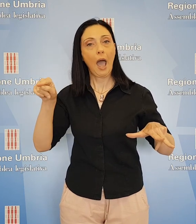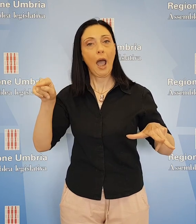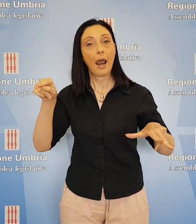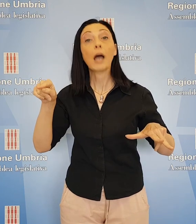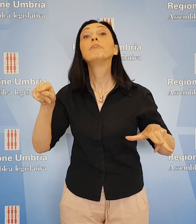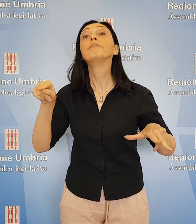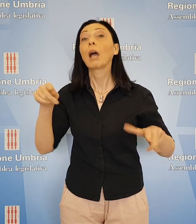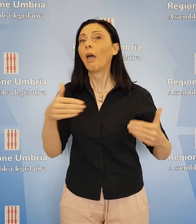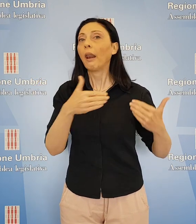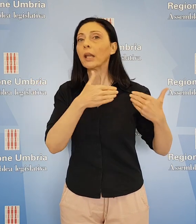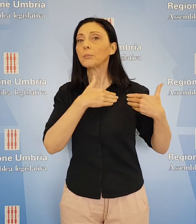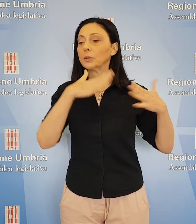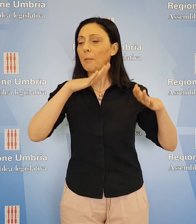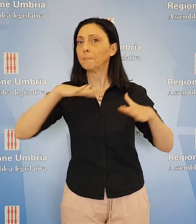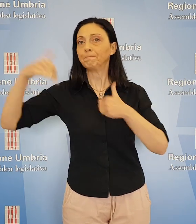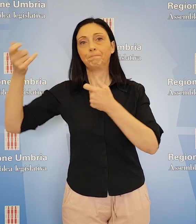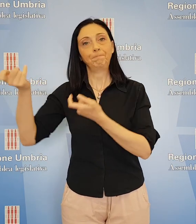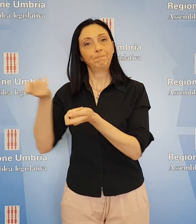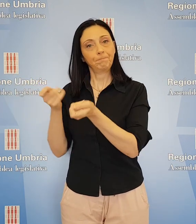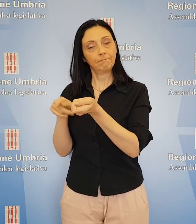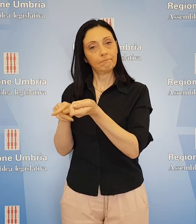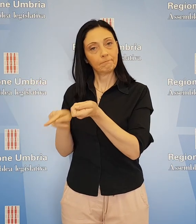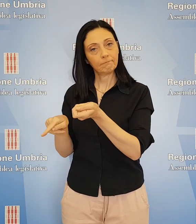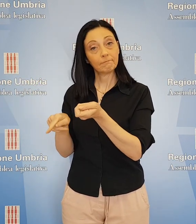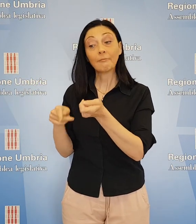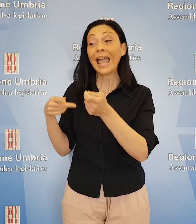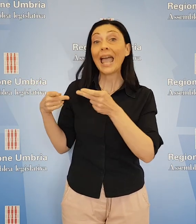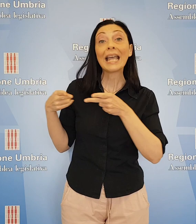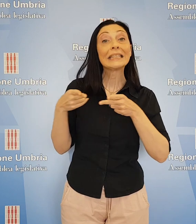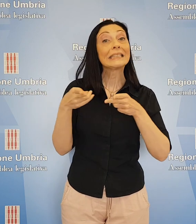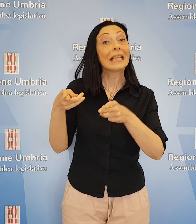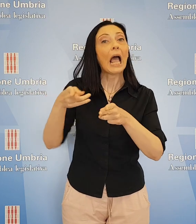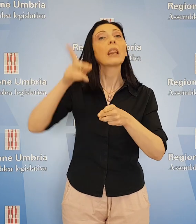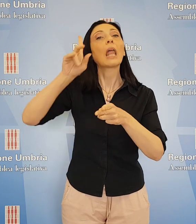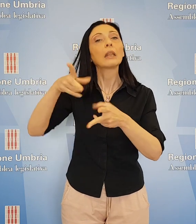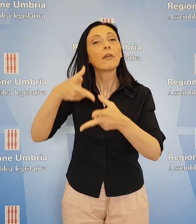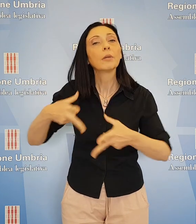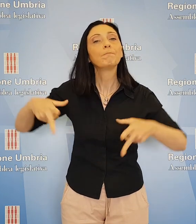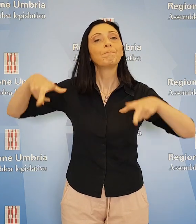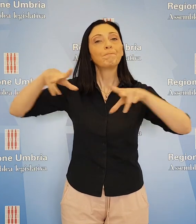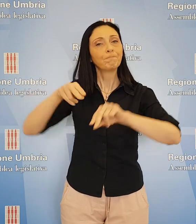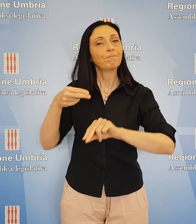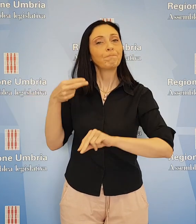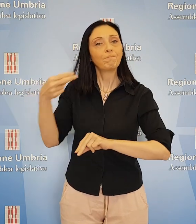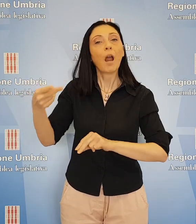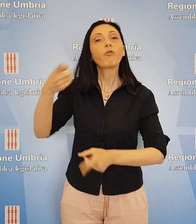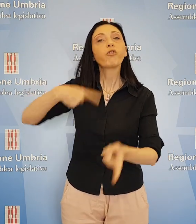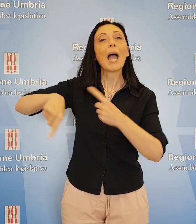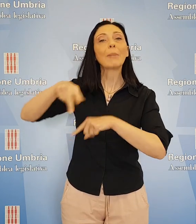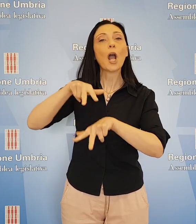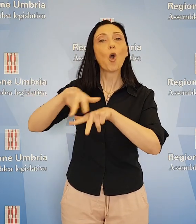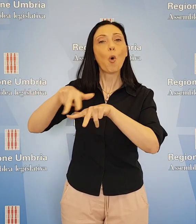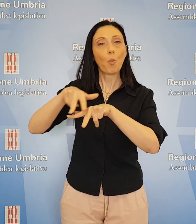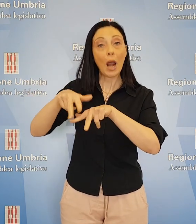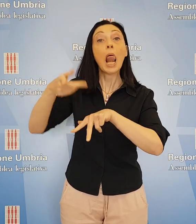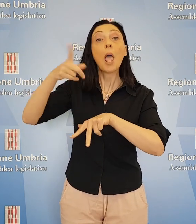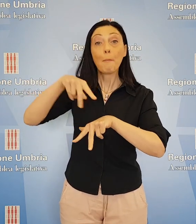responsabilità della gestione. La strada andrebbe riclassificata come viabilità comunale e i comuni dovranno